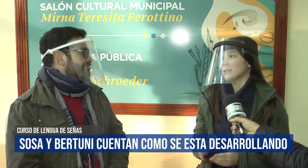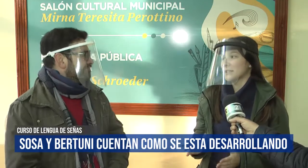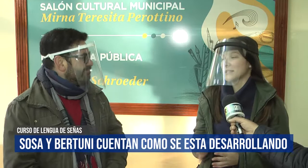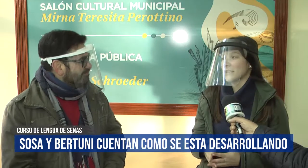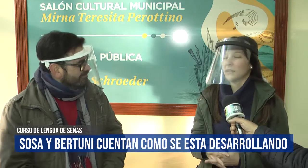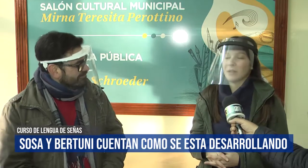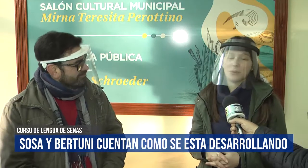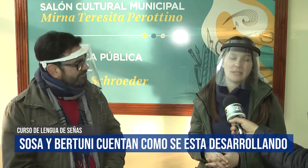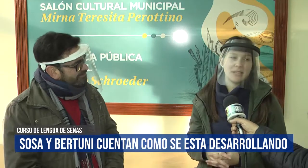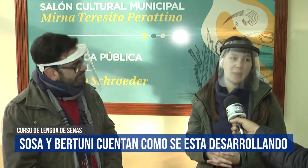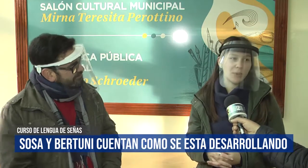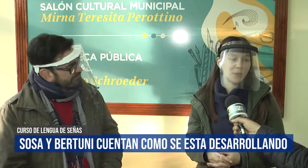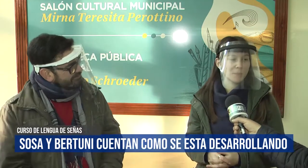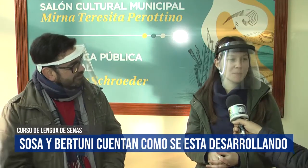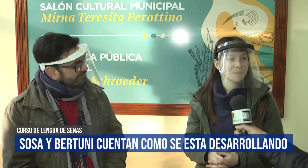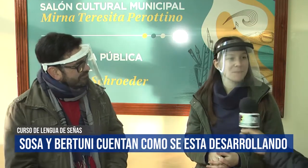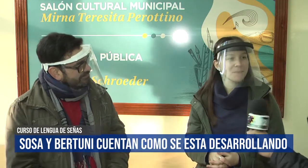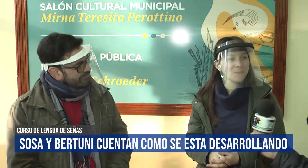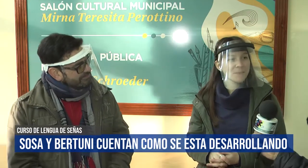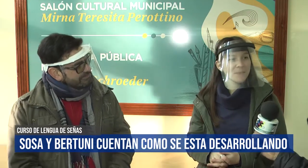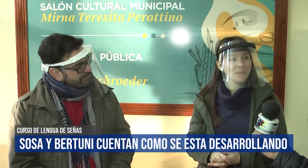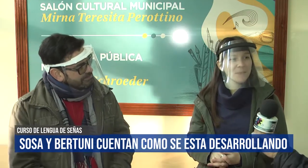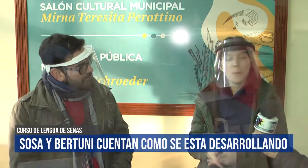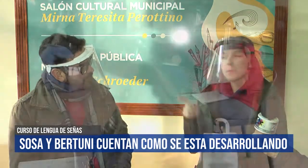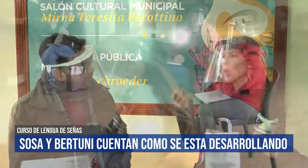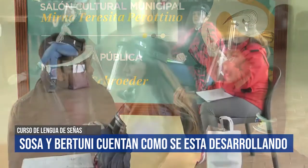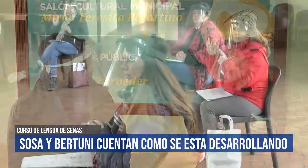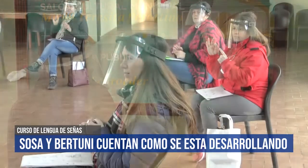¿Cómo se perfecciona? ¿Cómo va mejorando?